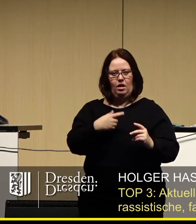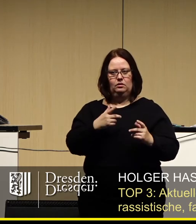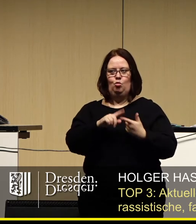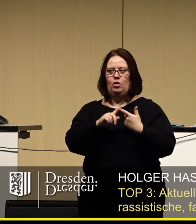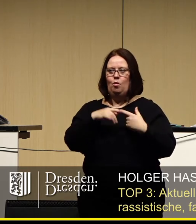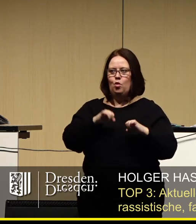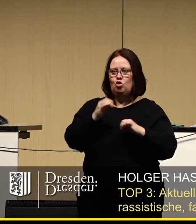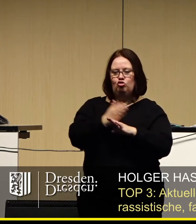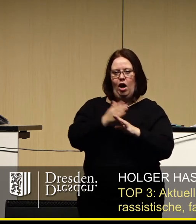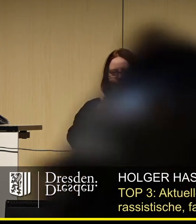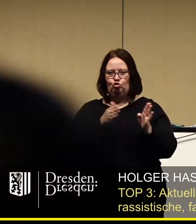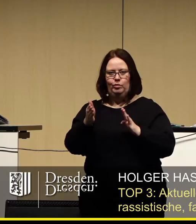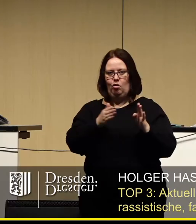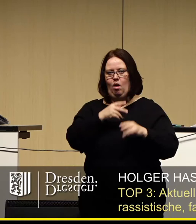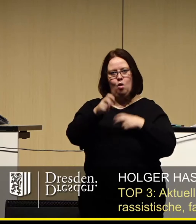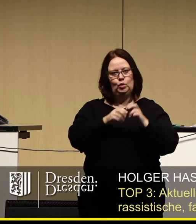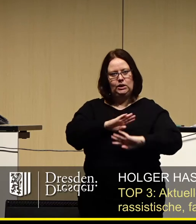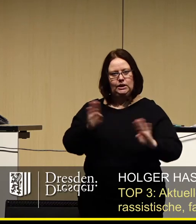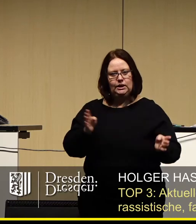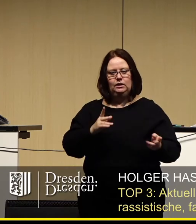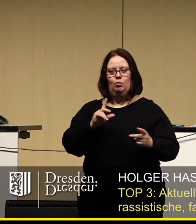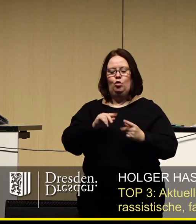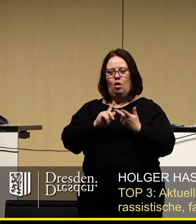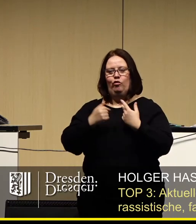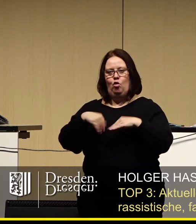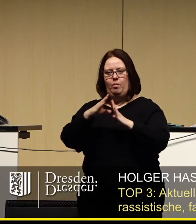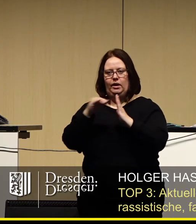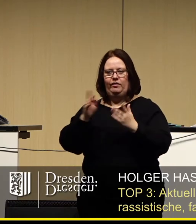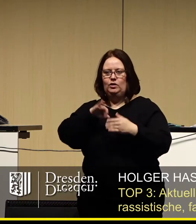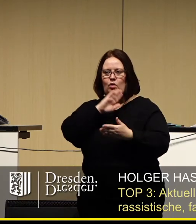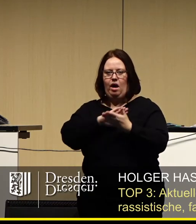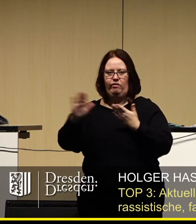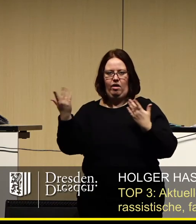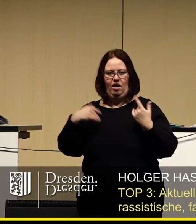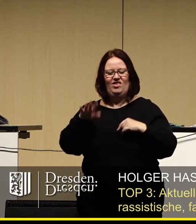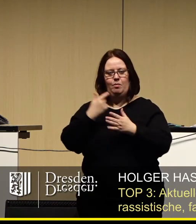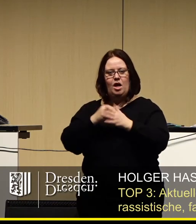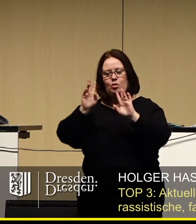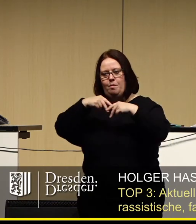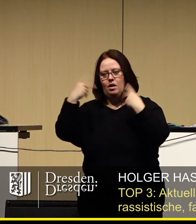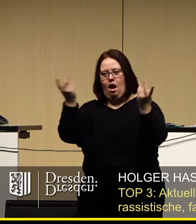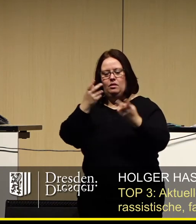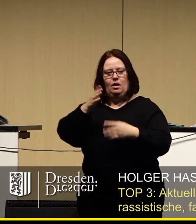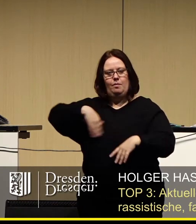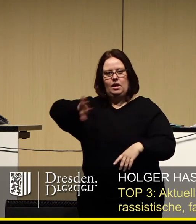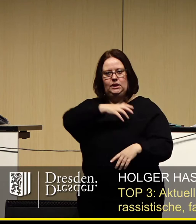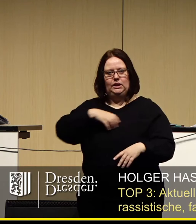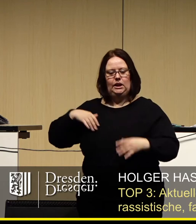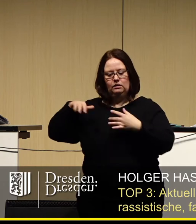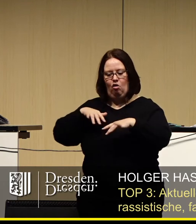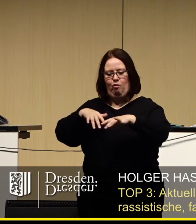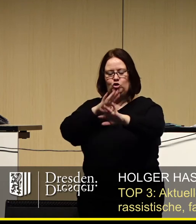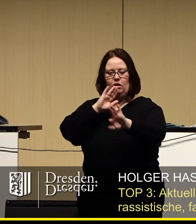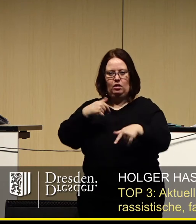mögliche Entscheidungsspielräume nicht aus, mache es PEGIDA viel zu leicht, an prominenten Plätzen in der Dresdner Innenstadt aufzumarschieren.